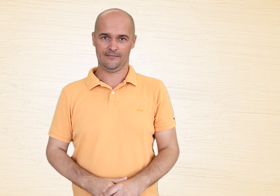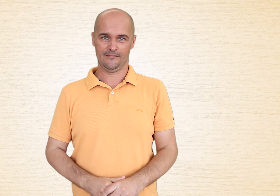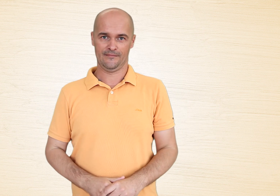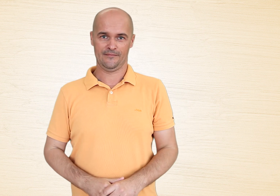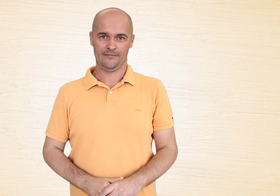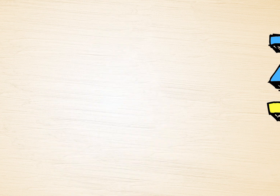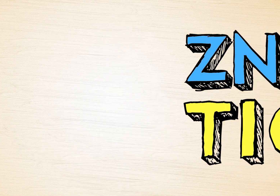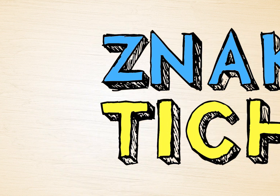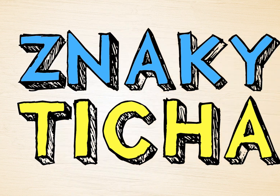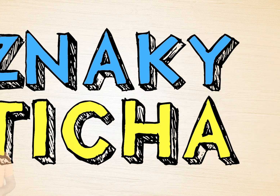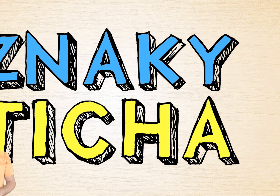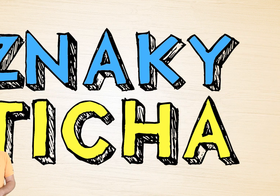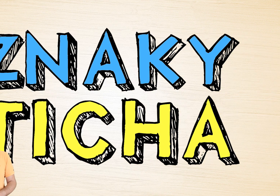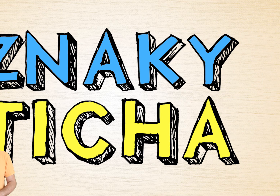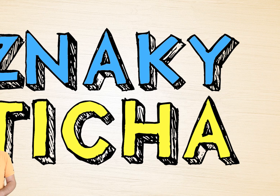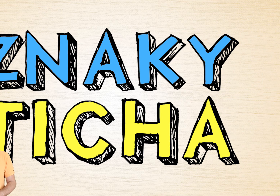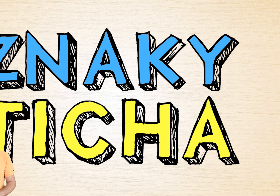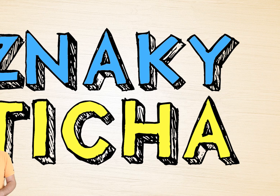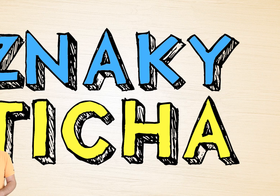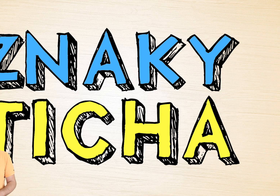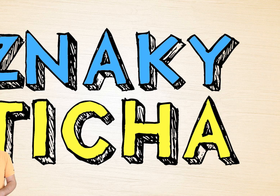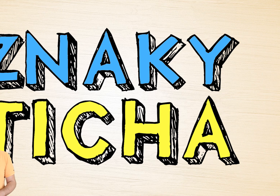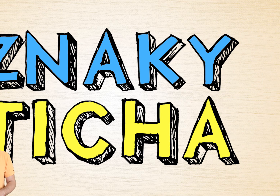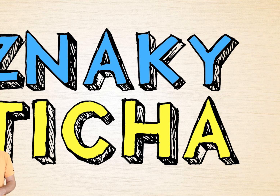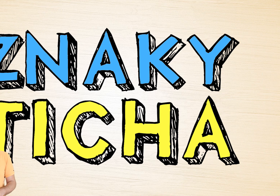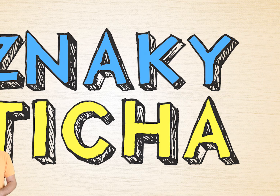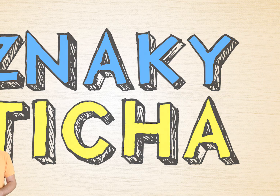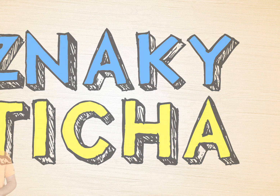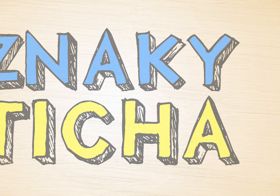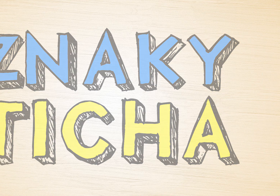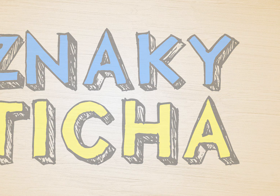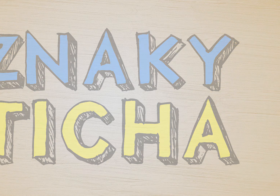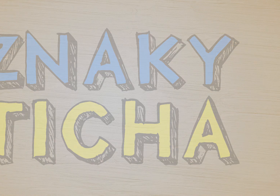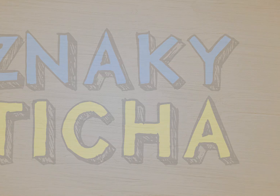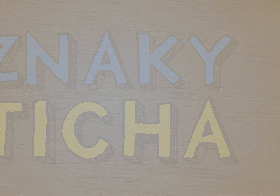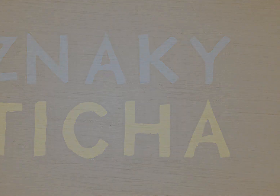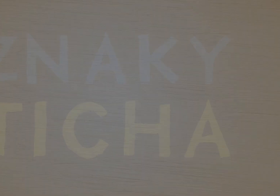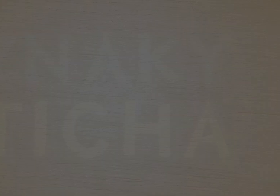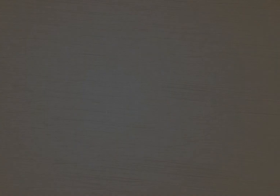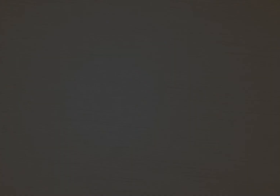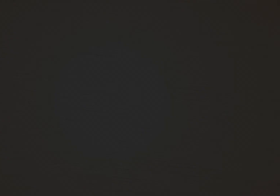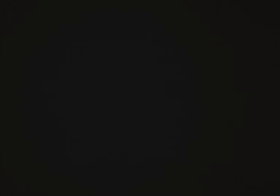To je na tento mesiac všetko. Tešíme sa na vás opäť o mesiac. T reproducí. Môž Voda To